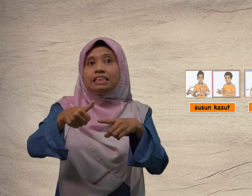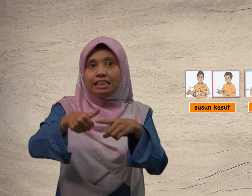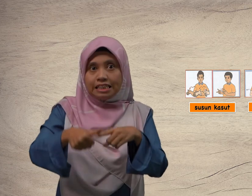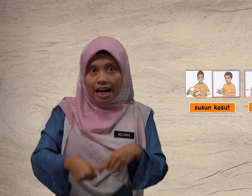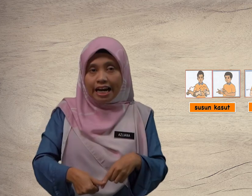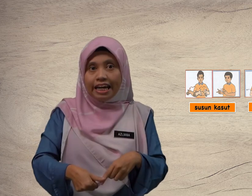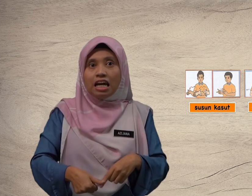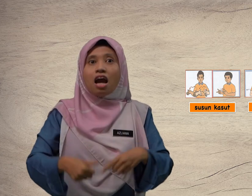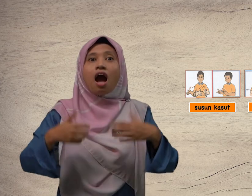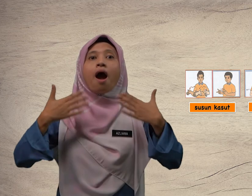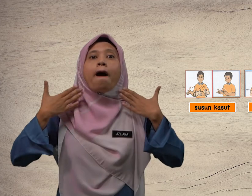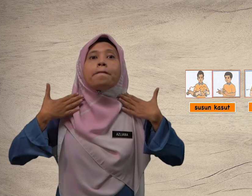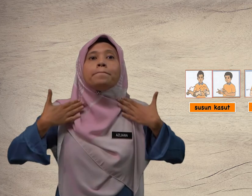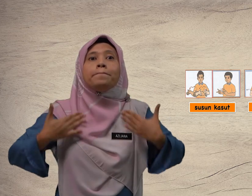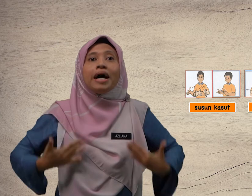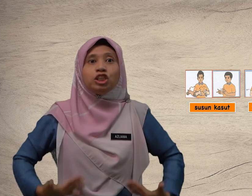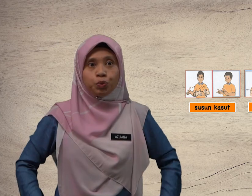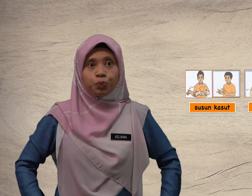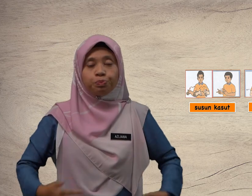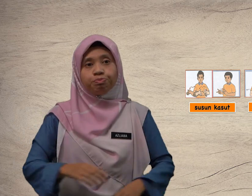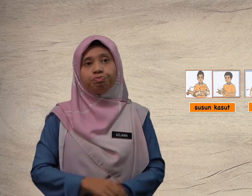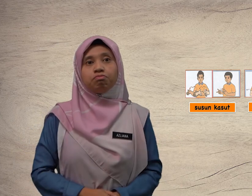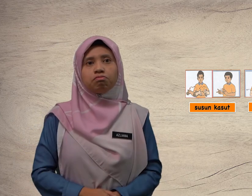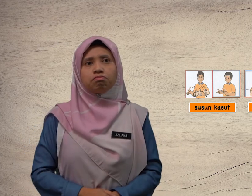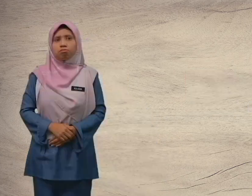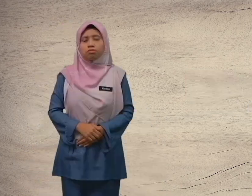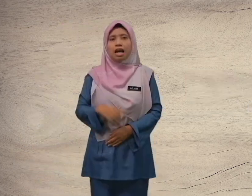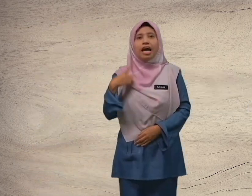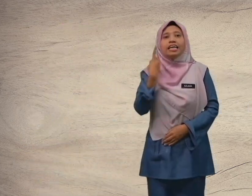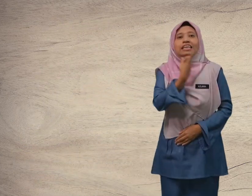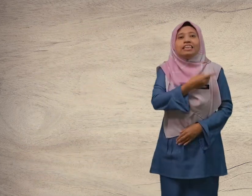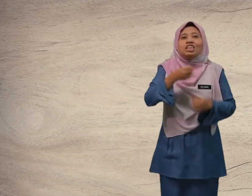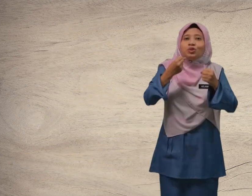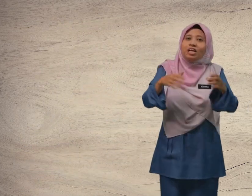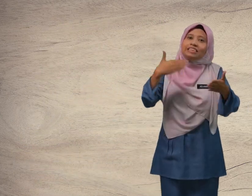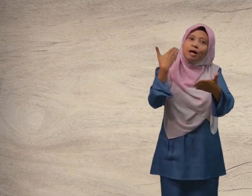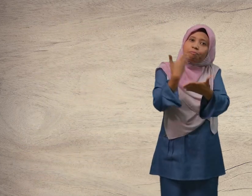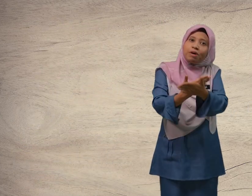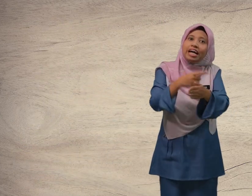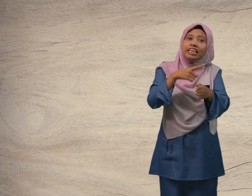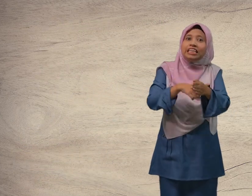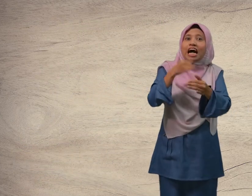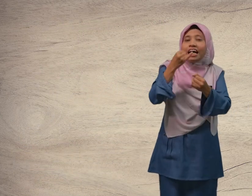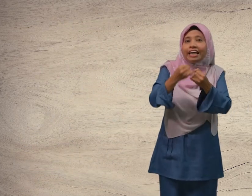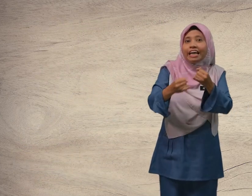sidai, baju. Kita sudah sampai di akhir